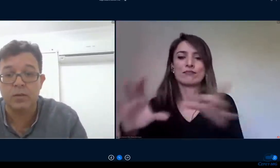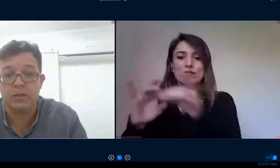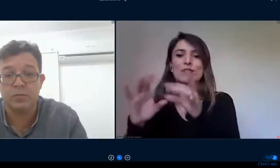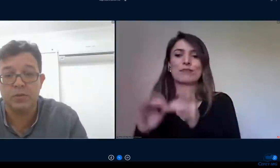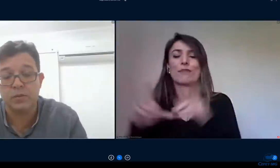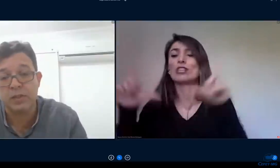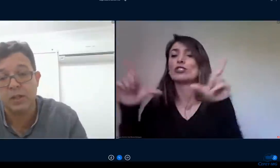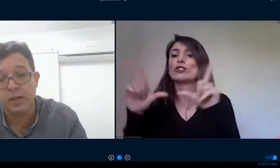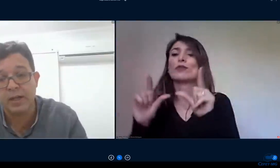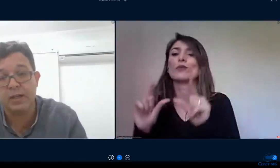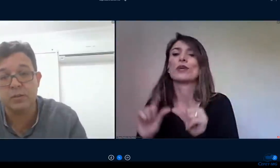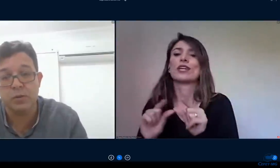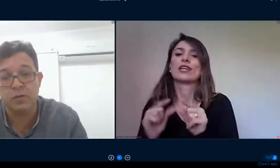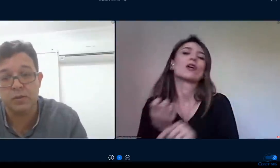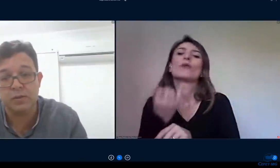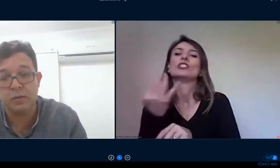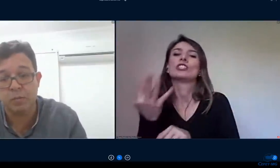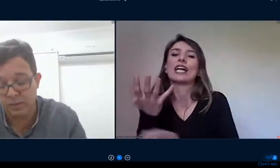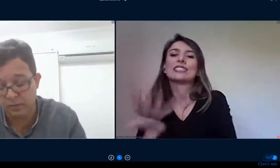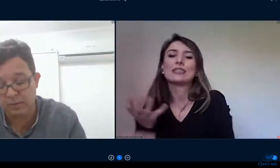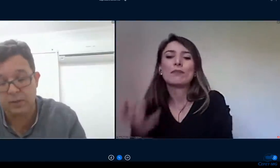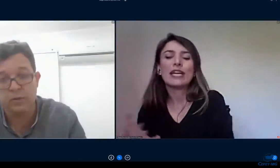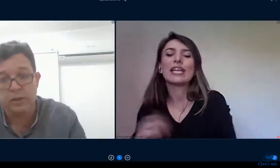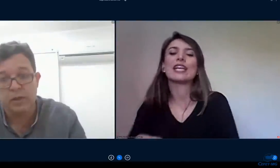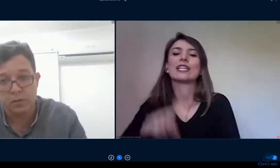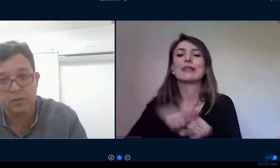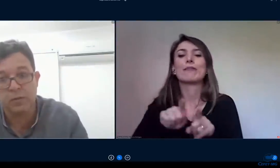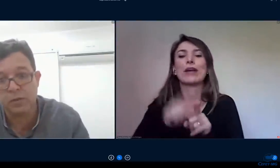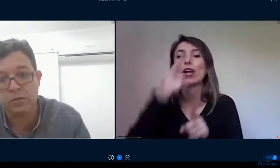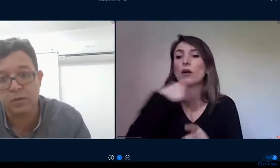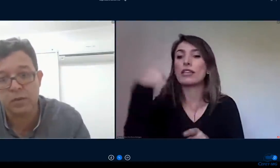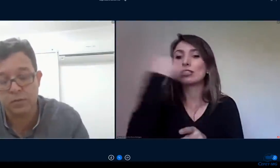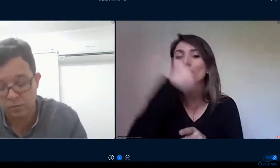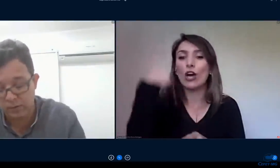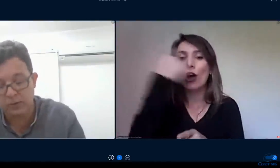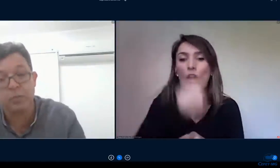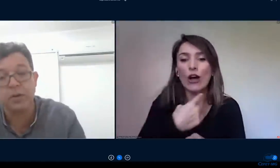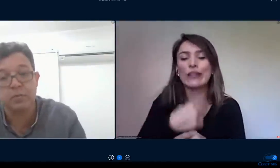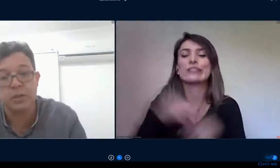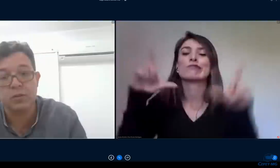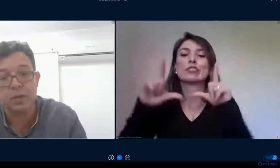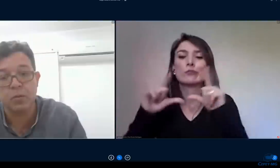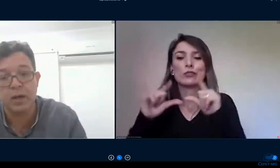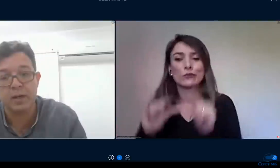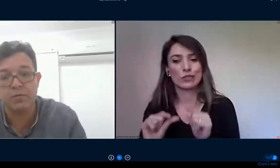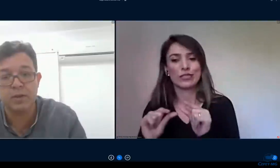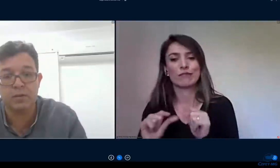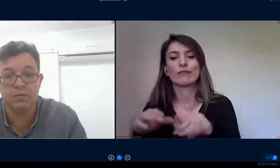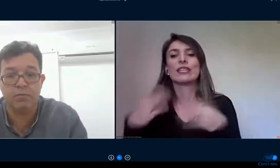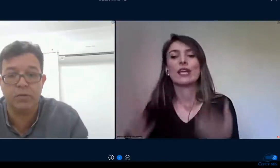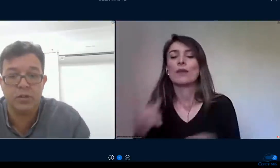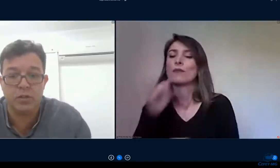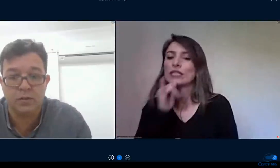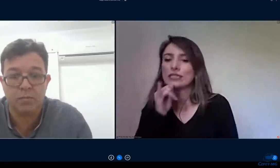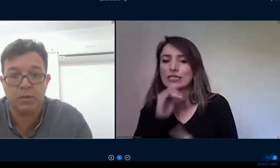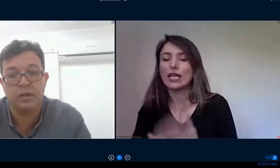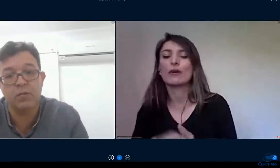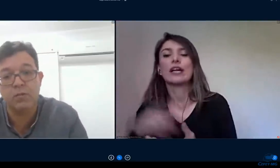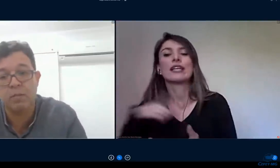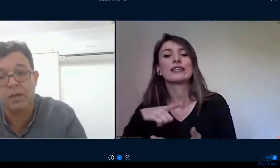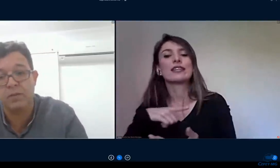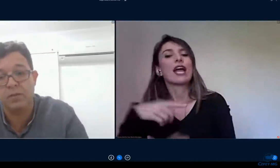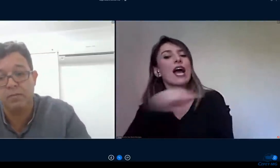quanto a diminuição de carga horária diminuição de disciplinas então nós temos na instituição estudantes por exemplo de agropecuária que fazem 20